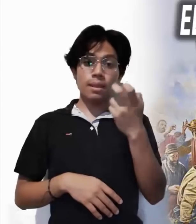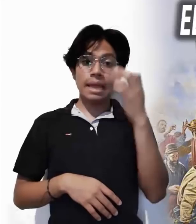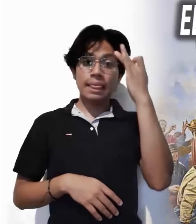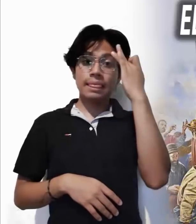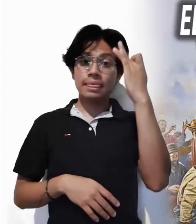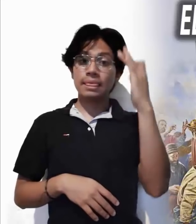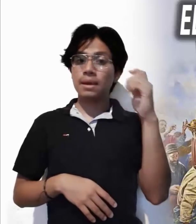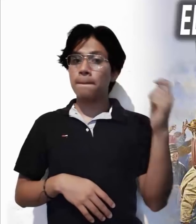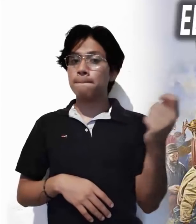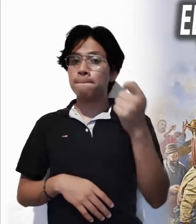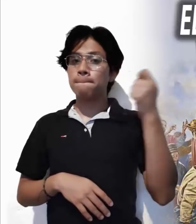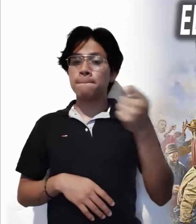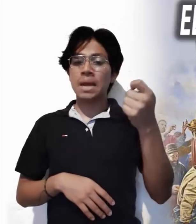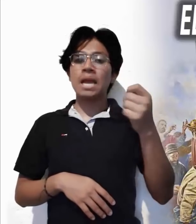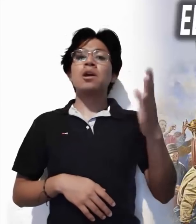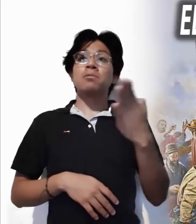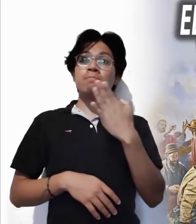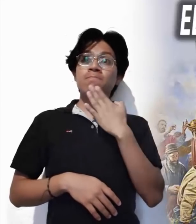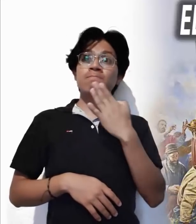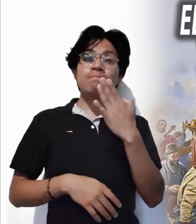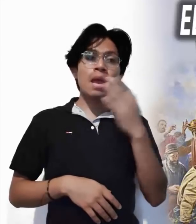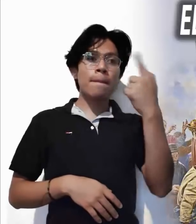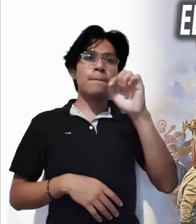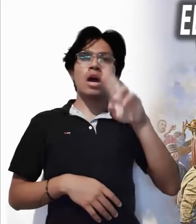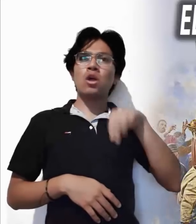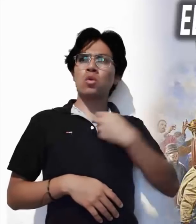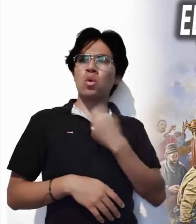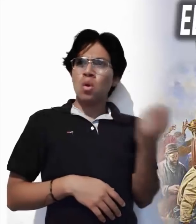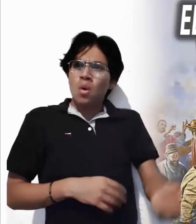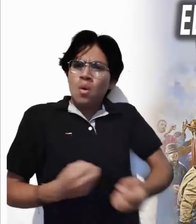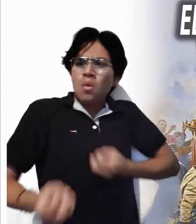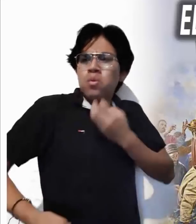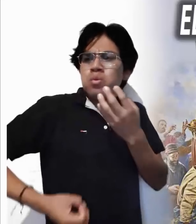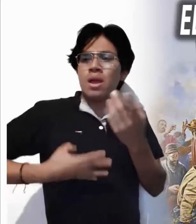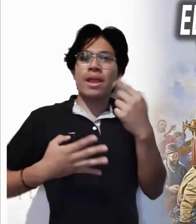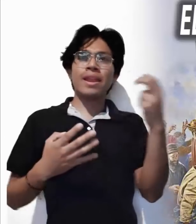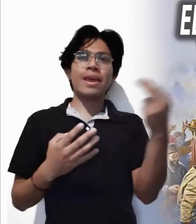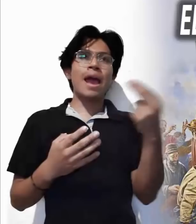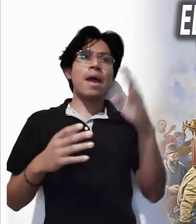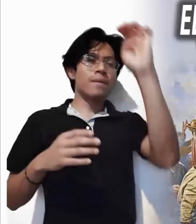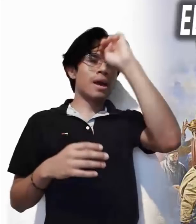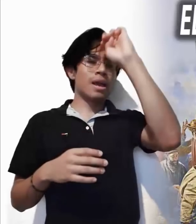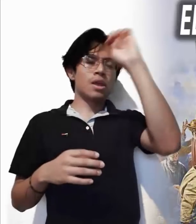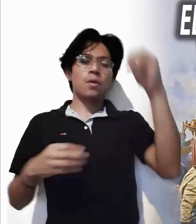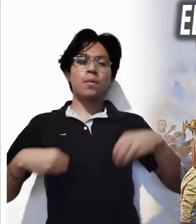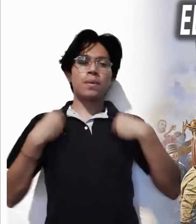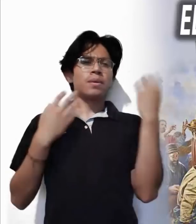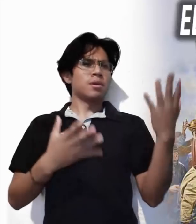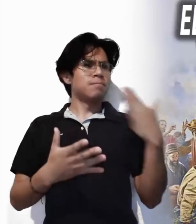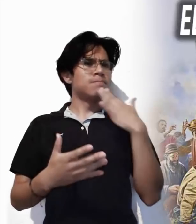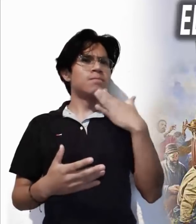tiempo pascual es tiempo oportuno para renovar nuestro ardor y nuestros deseos de vivir el Evangelio a plenitud,